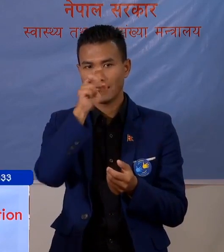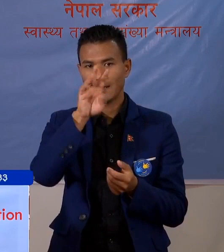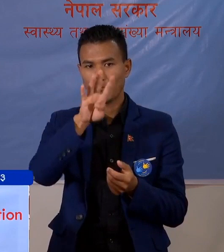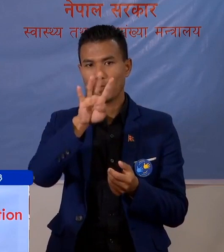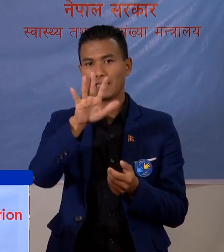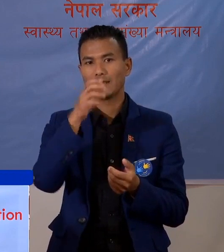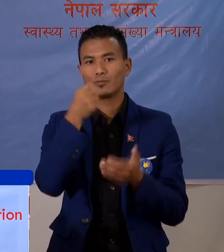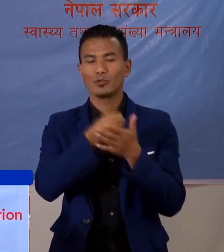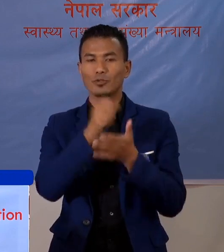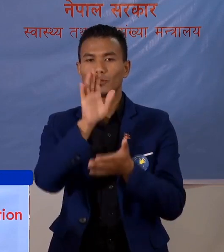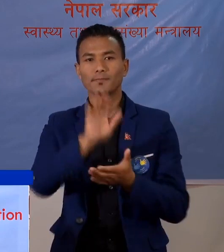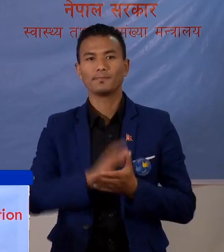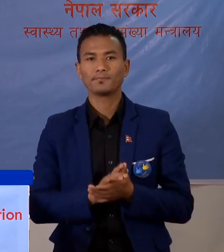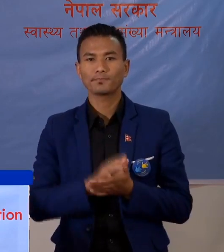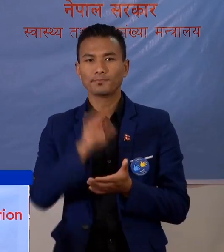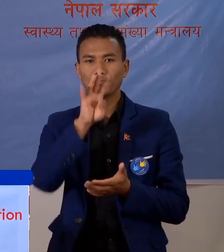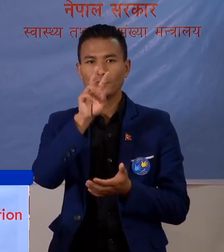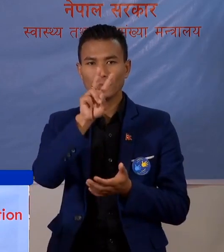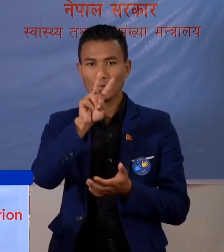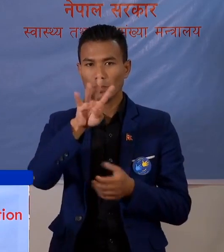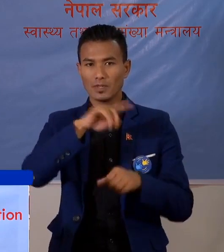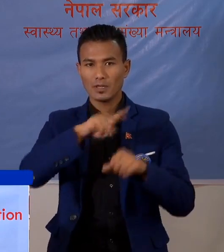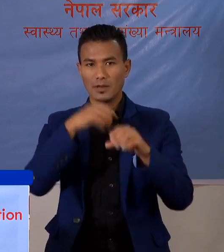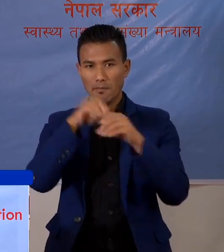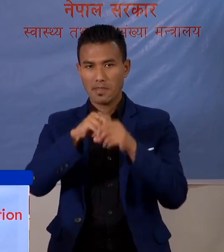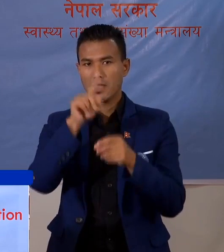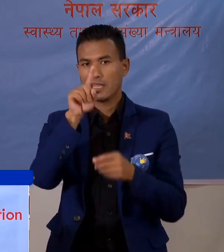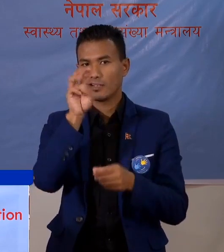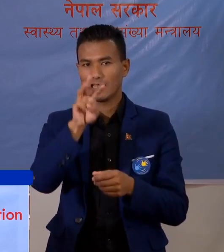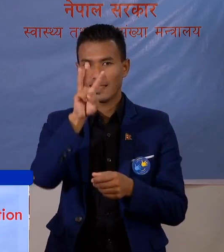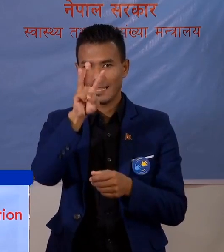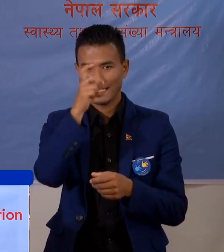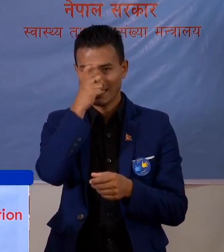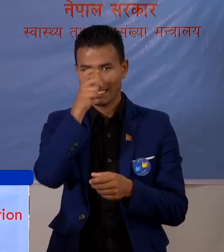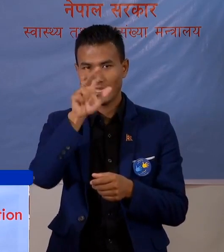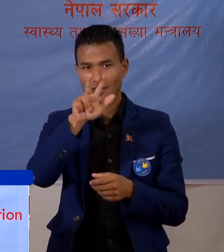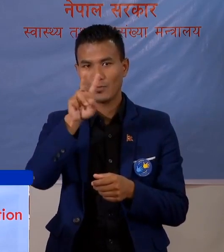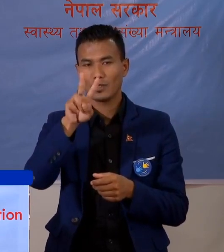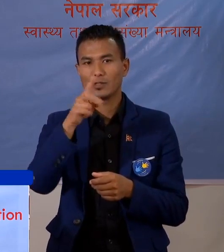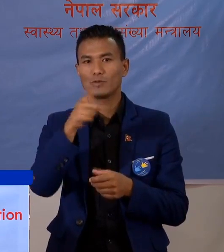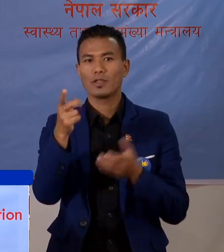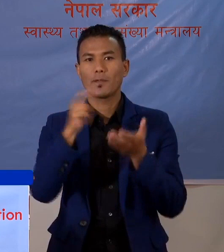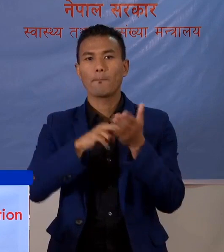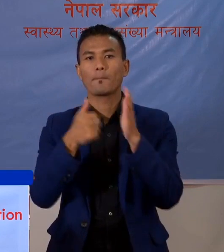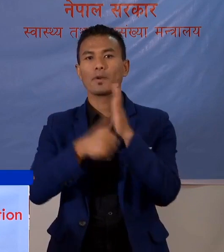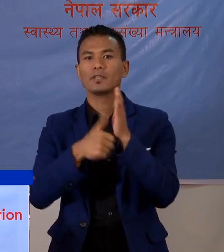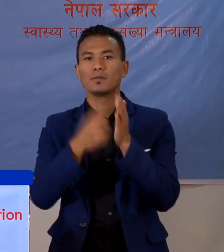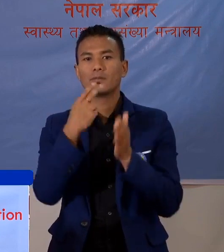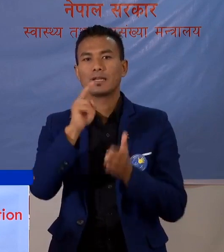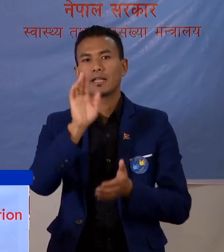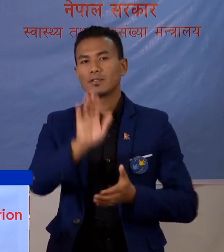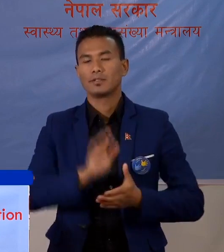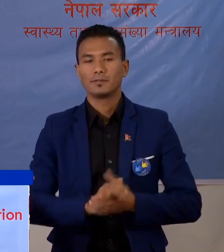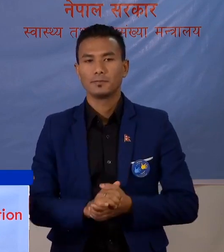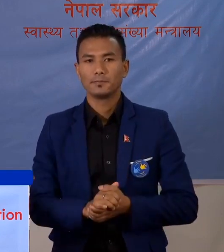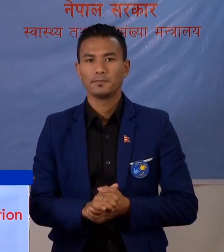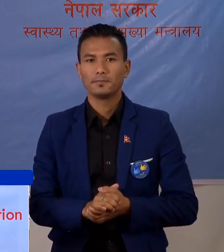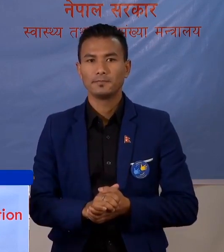पुगेको छो, गत 24 गंटामा 1382 ओटा थप परिक्षेन अरुबहेका छन।